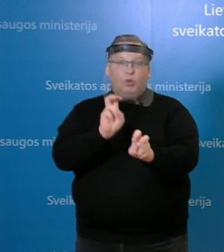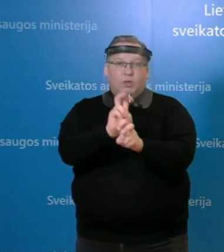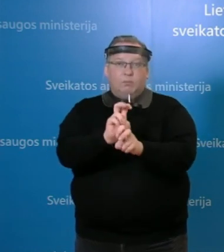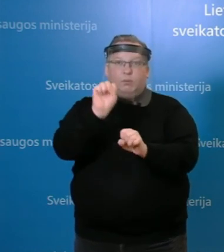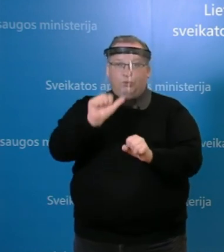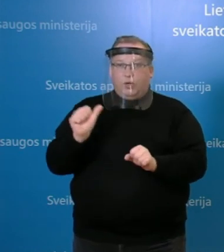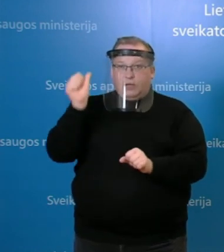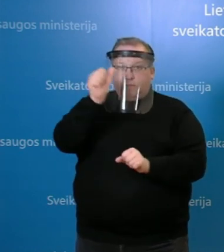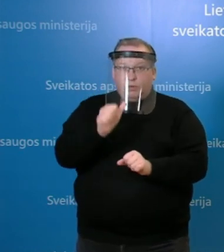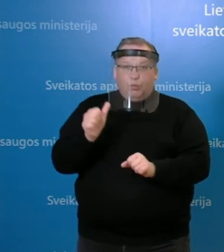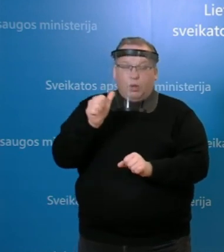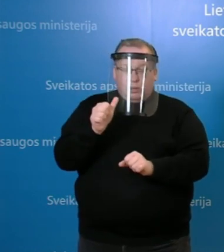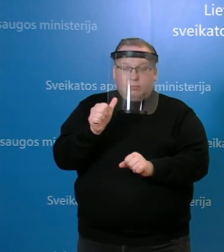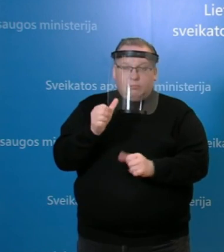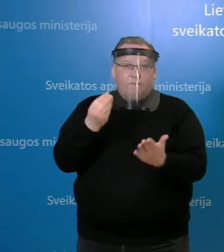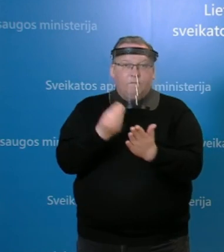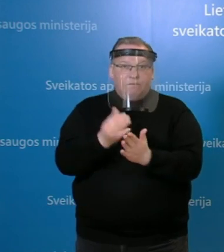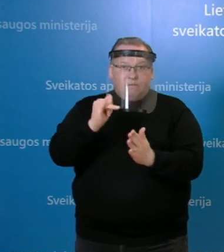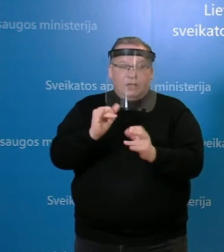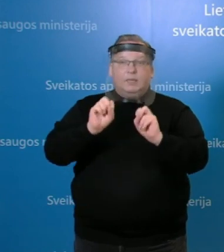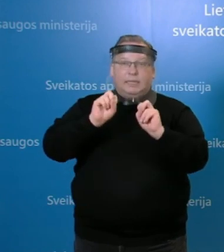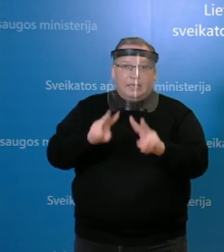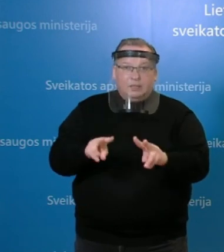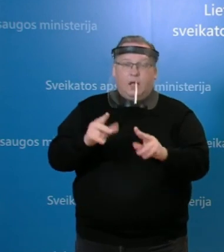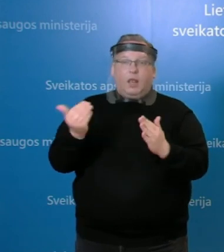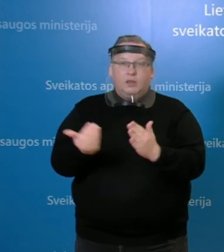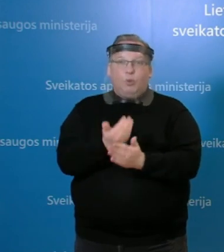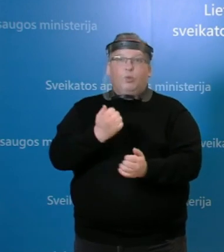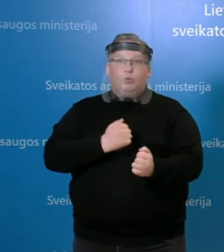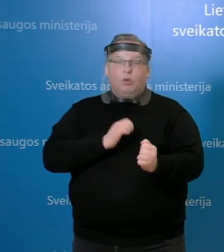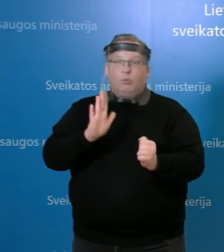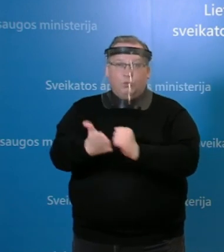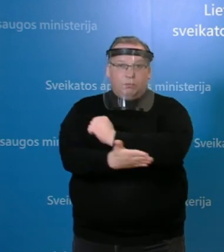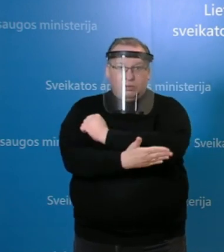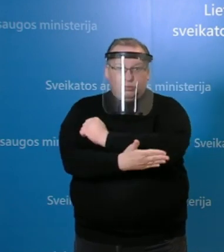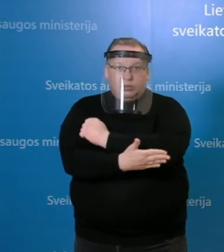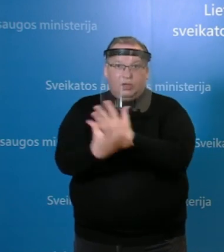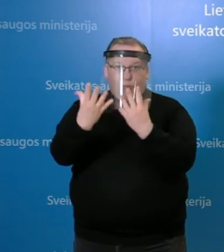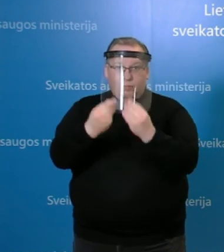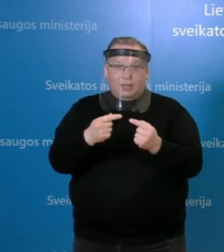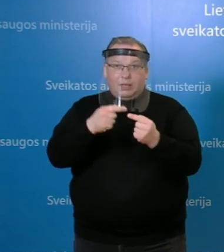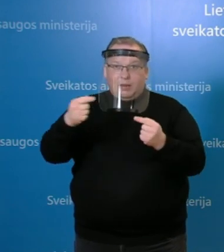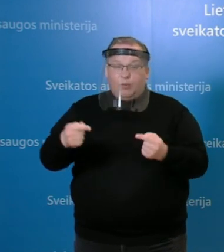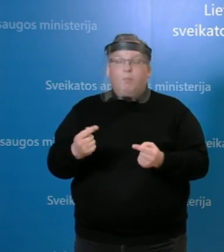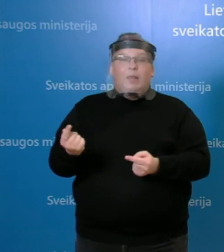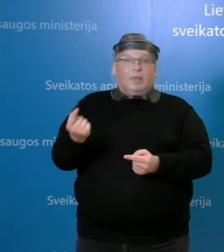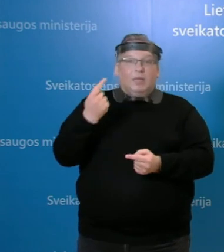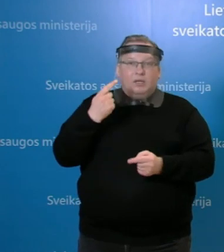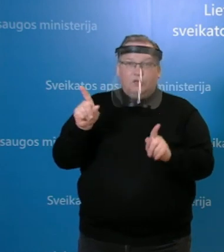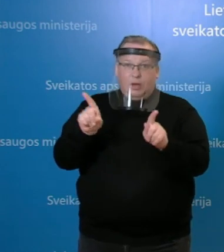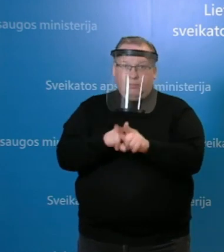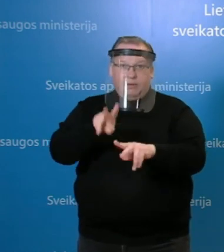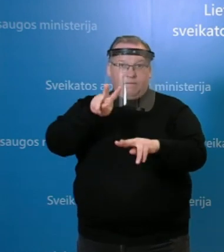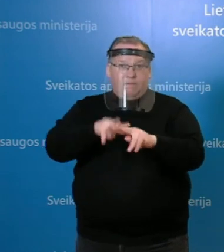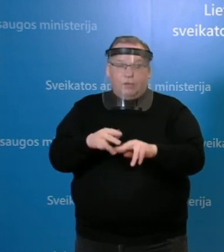individualiai vertinti riziką, tai atnauinimas tikrai turėjo būti pastaruoju metu, bet ryškiai tų vietų